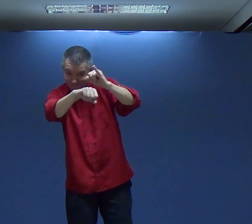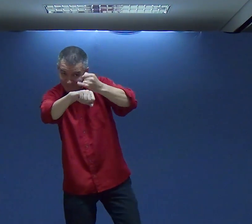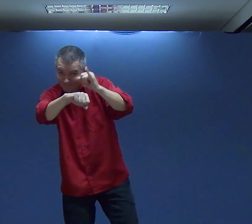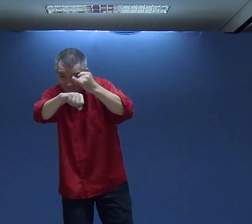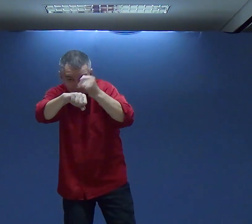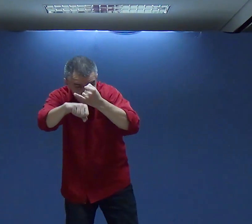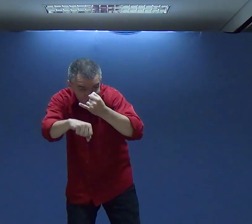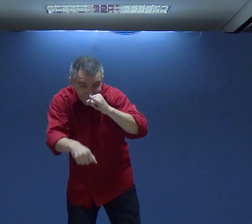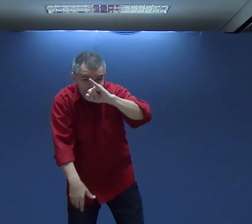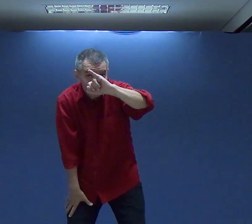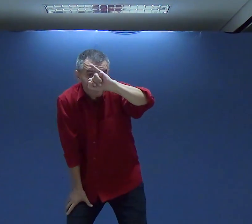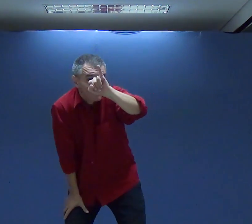Por que? Lá